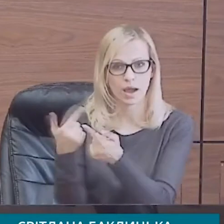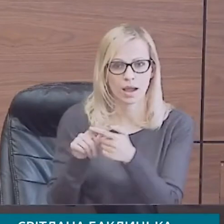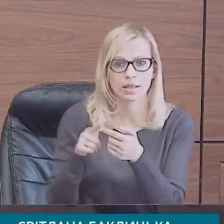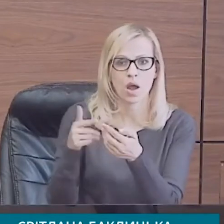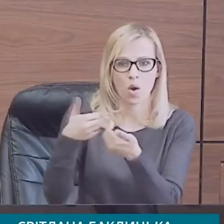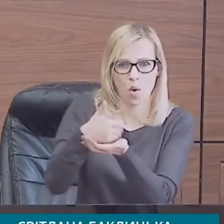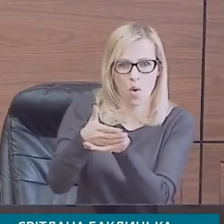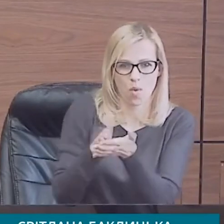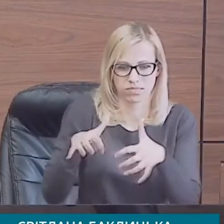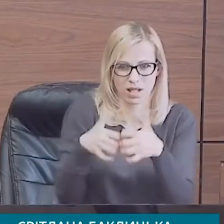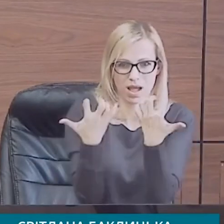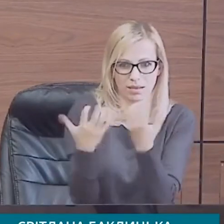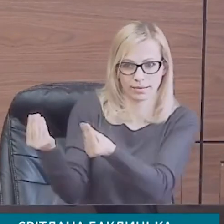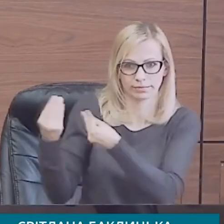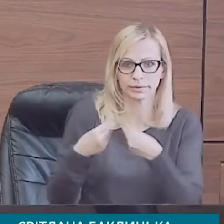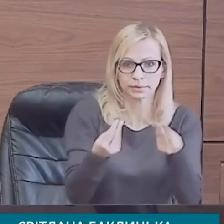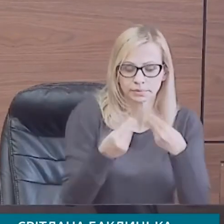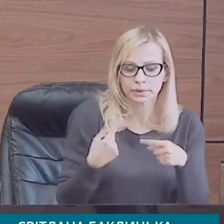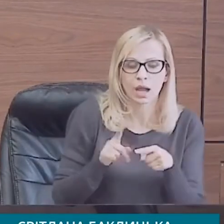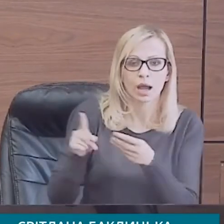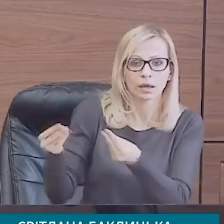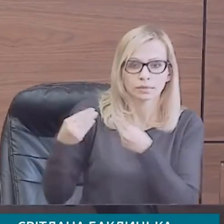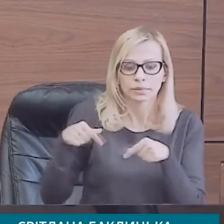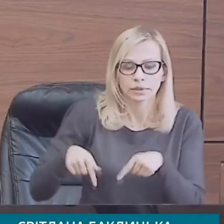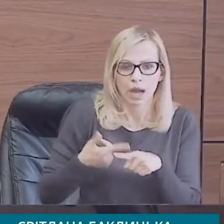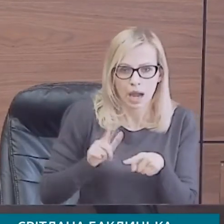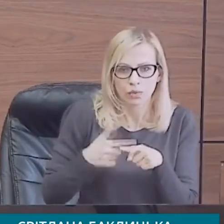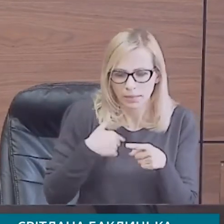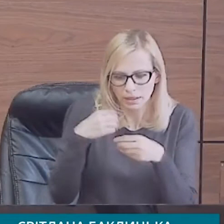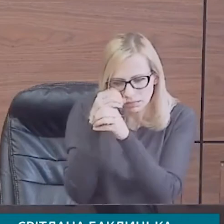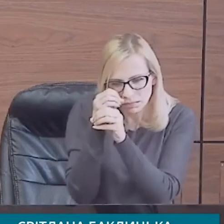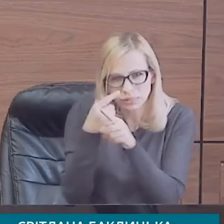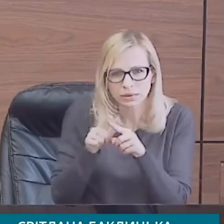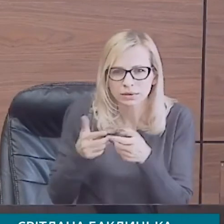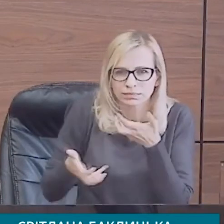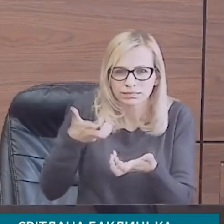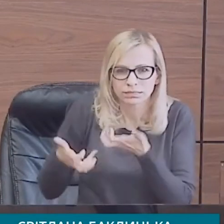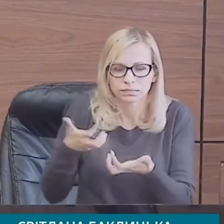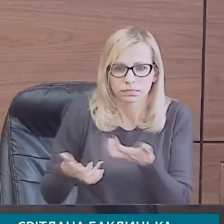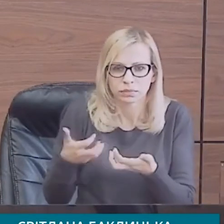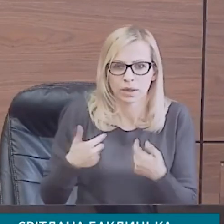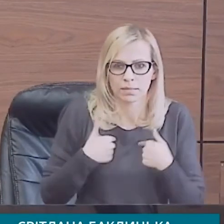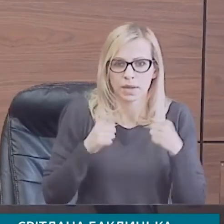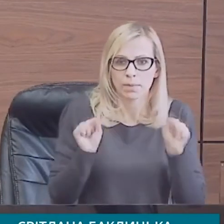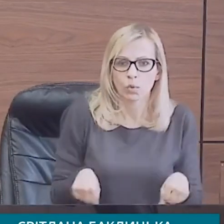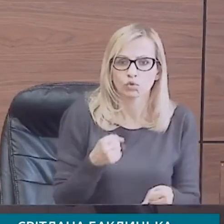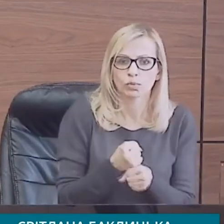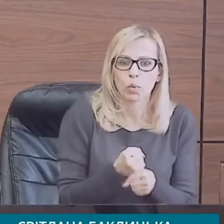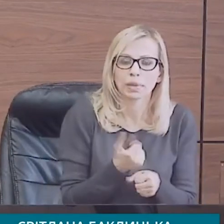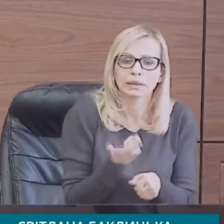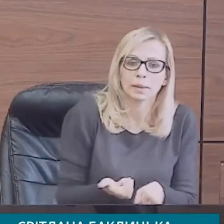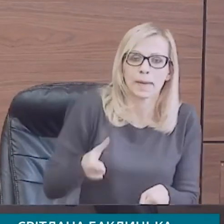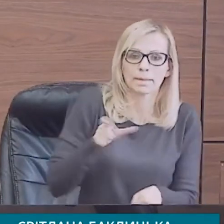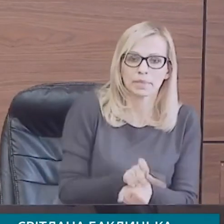яке ми будемо використовувати в дослідженнях. Що нам позволить вже сьогодні робити більш 100 таких досліджень